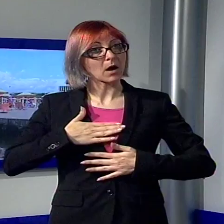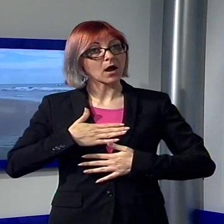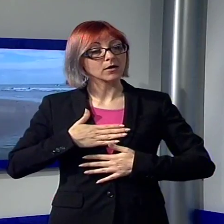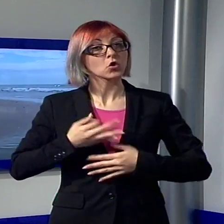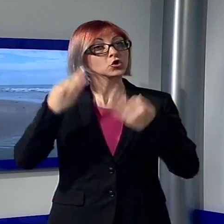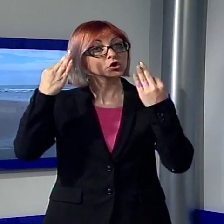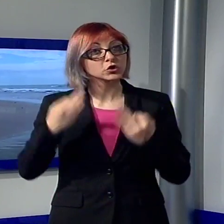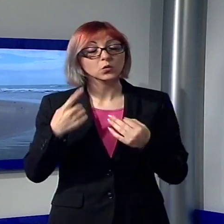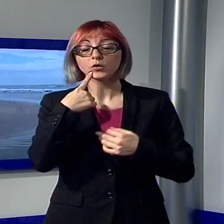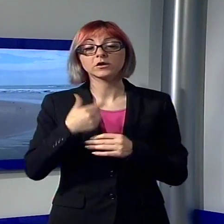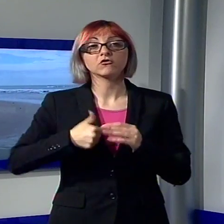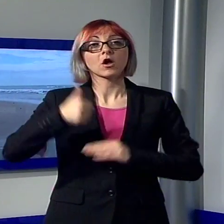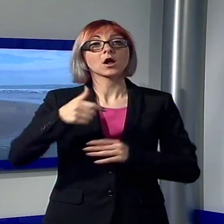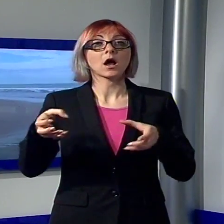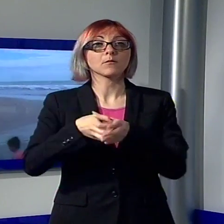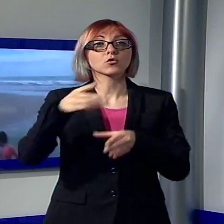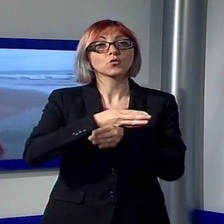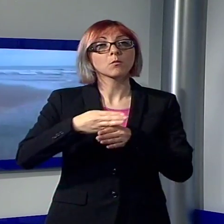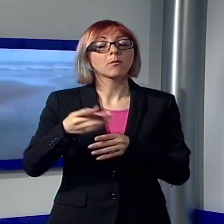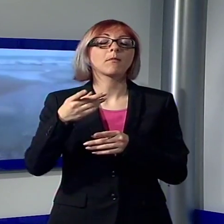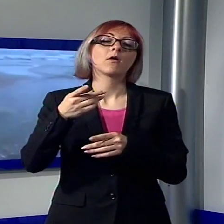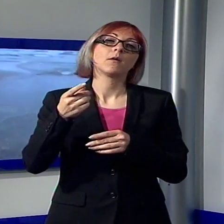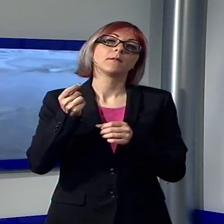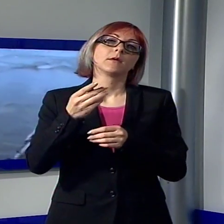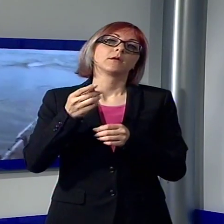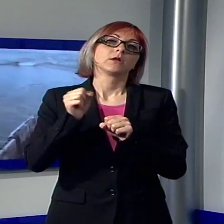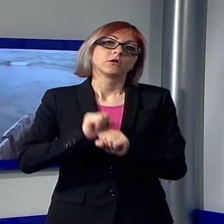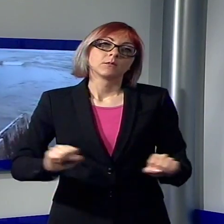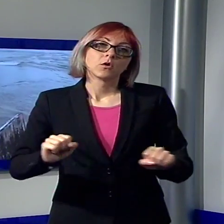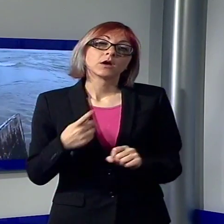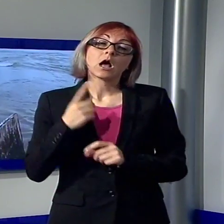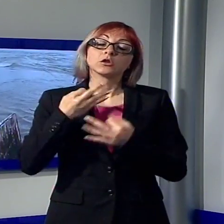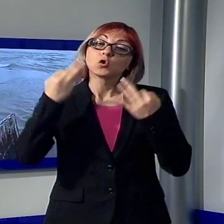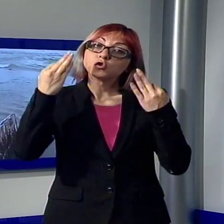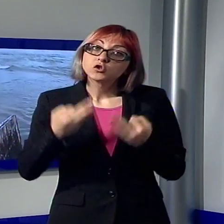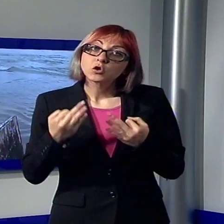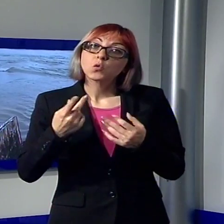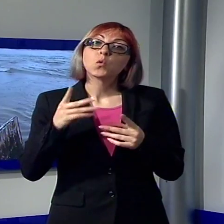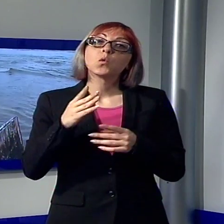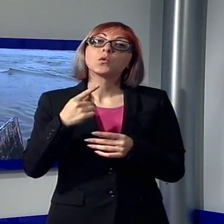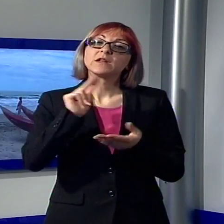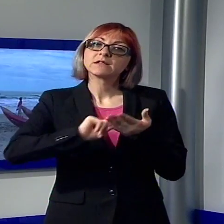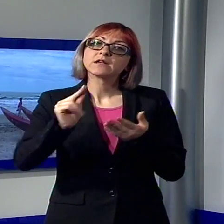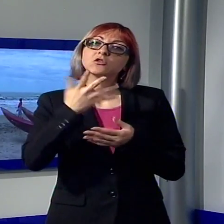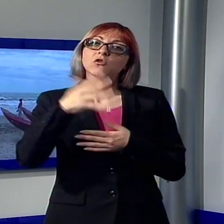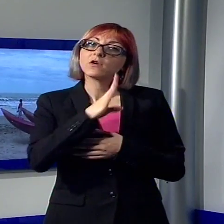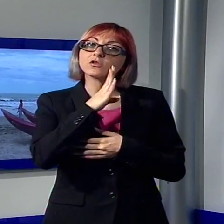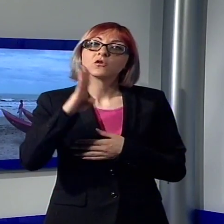del PD Rossano Forassiepi dalla sua pagina Facebook, che con questa ordinanza sia stato rispettato in pieno il principio di precauzione e